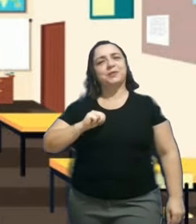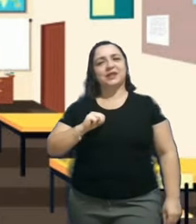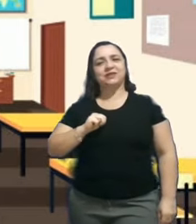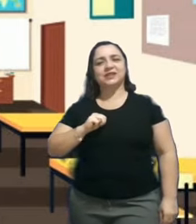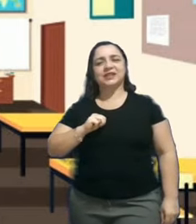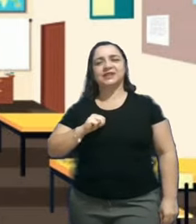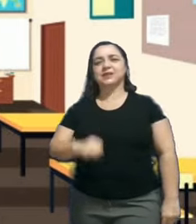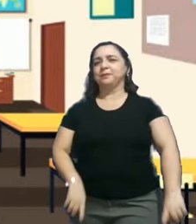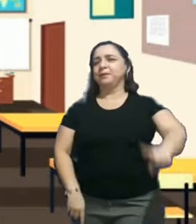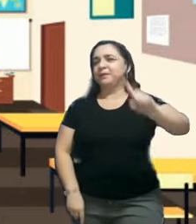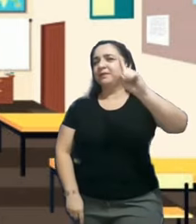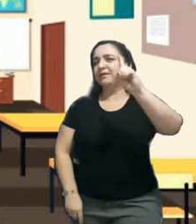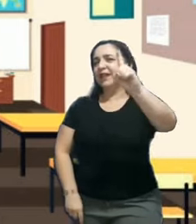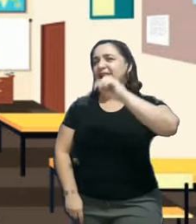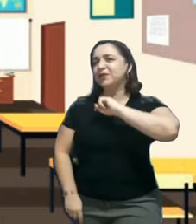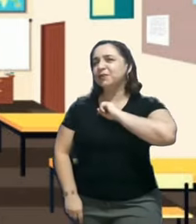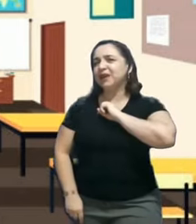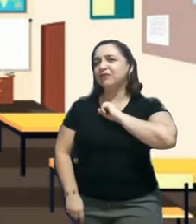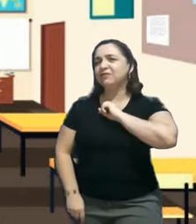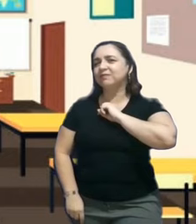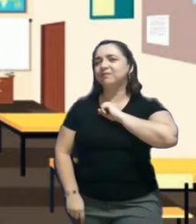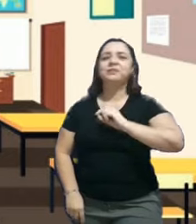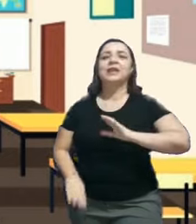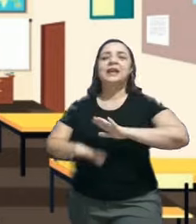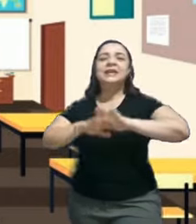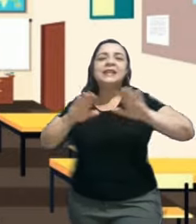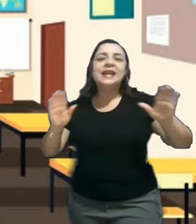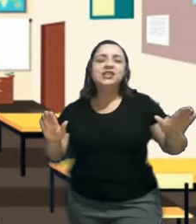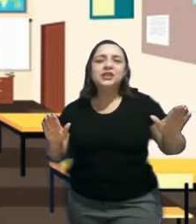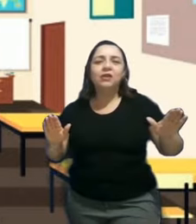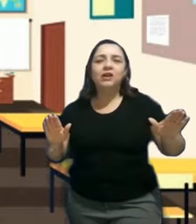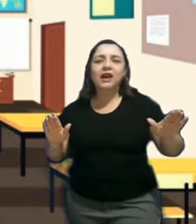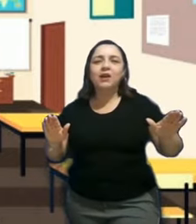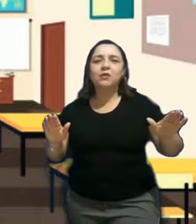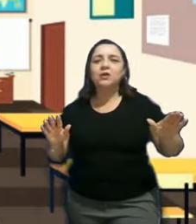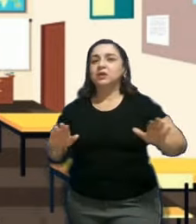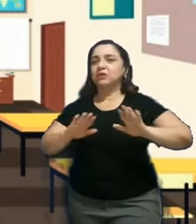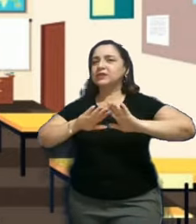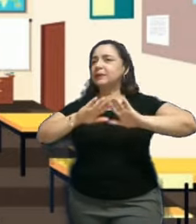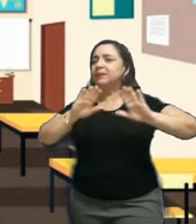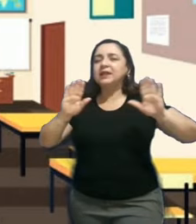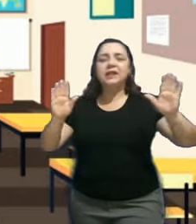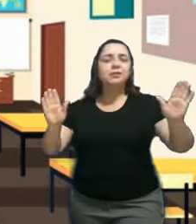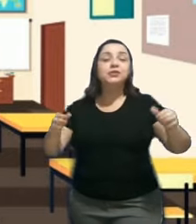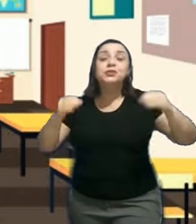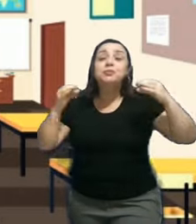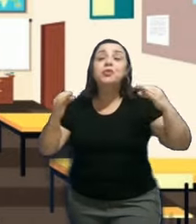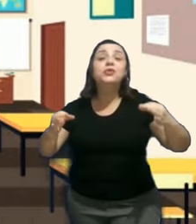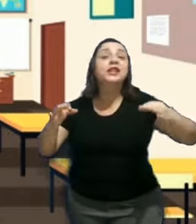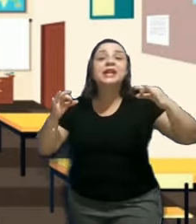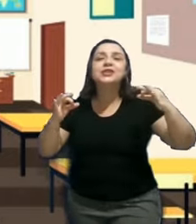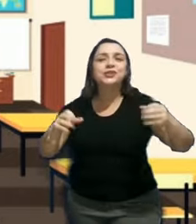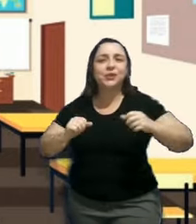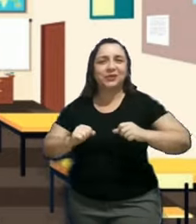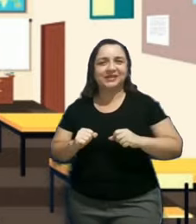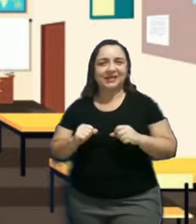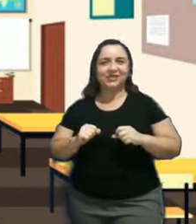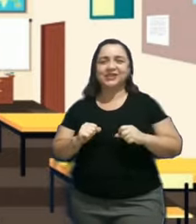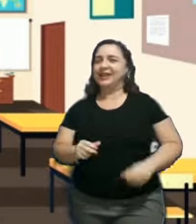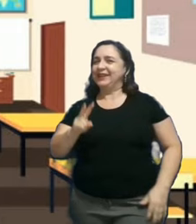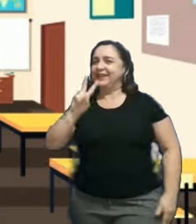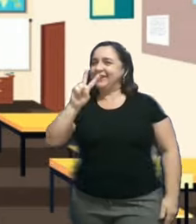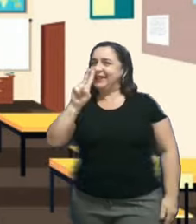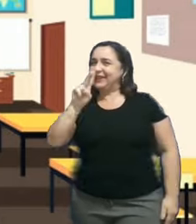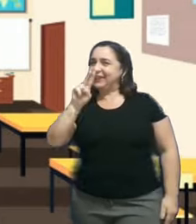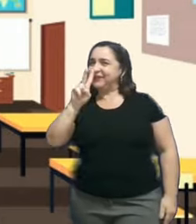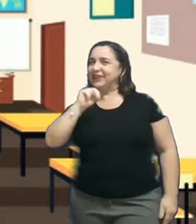dicas para vocês. Dica número um. Neste local, nós aprendemos muitas coisas.